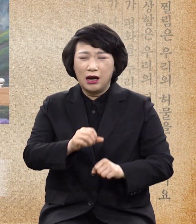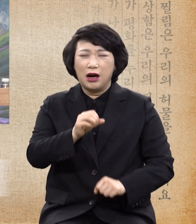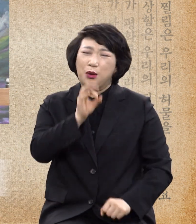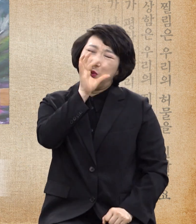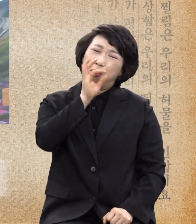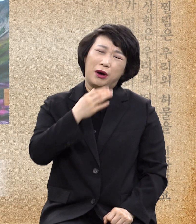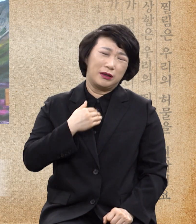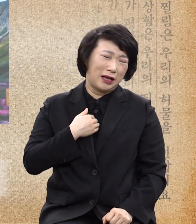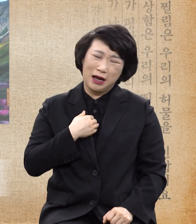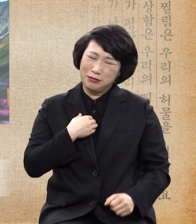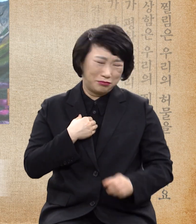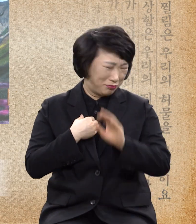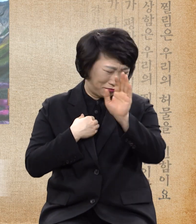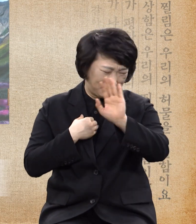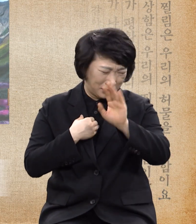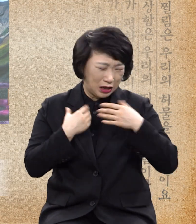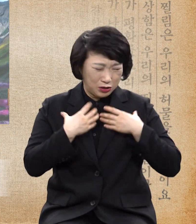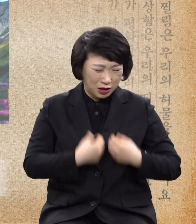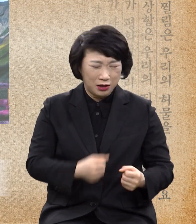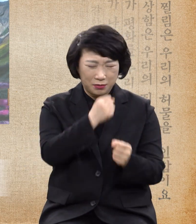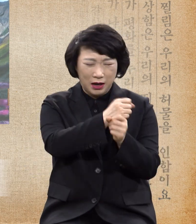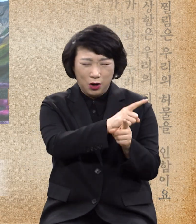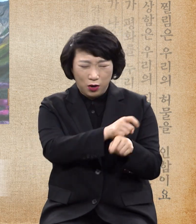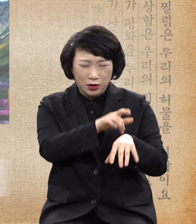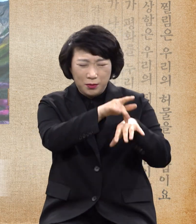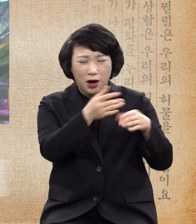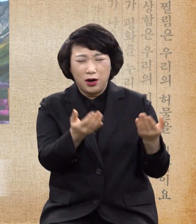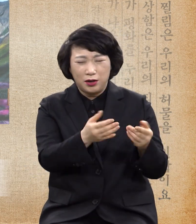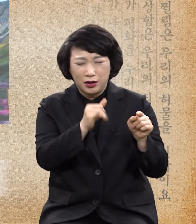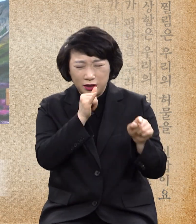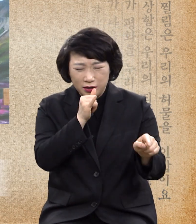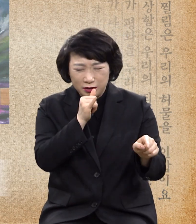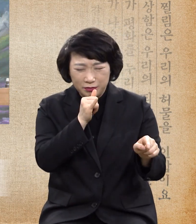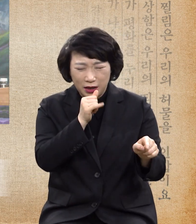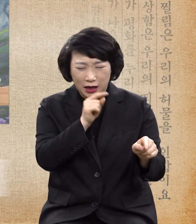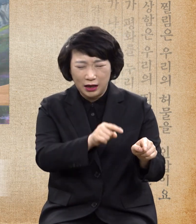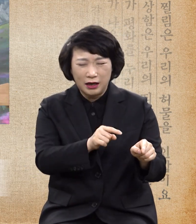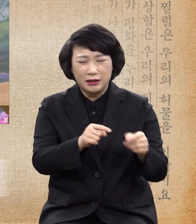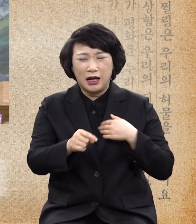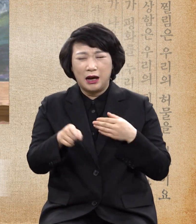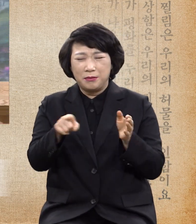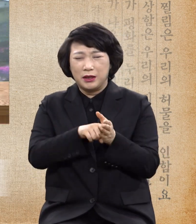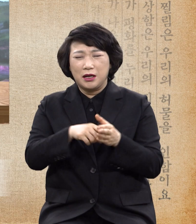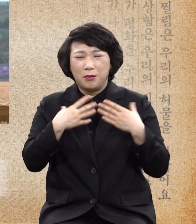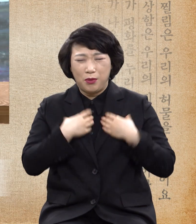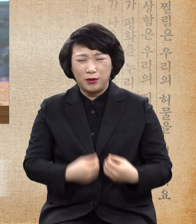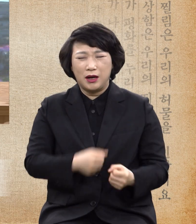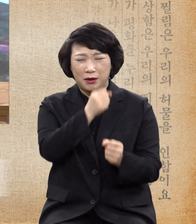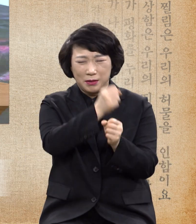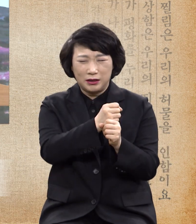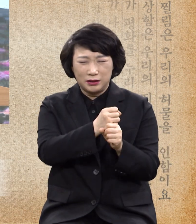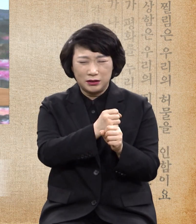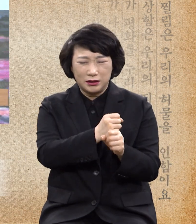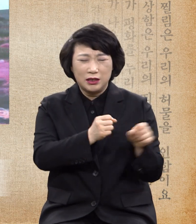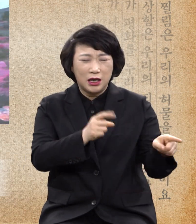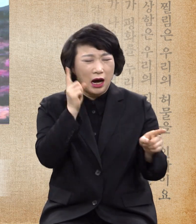좌절시키는 마귀사단 귀신아 믿음을 좌절시키는 마귀사단 귀신아